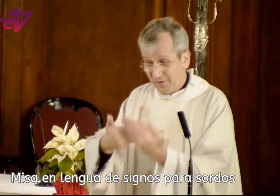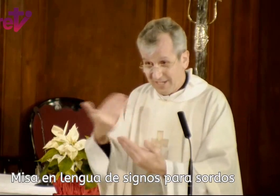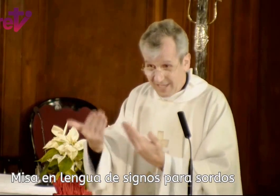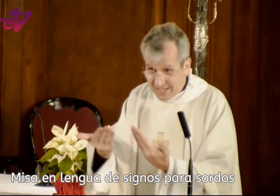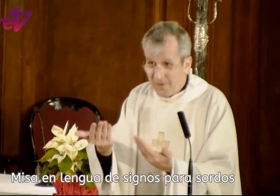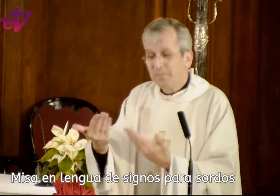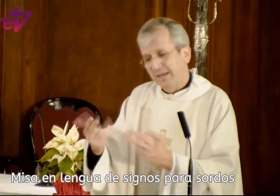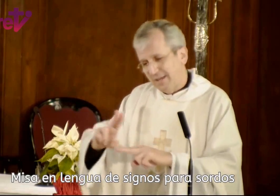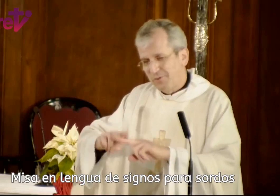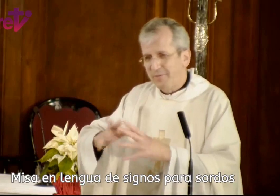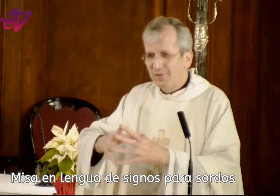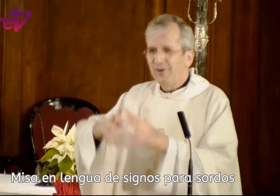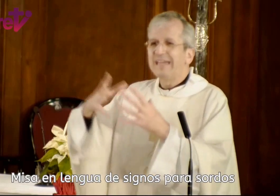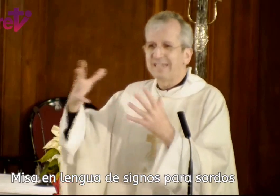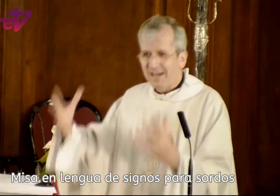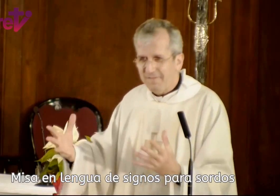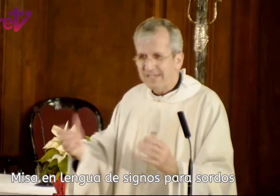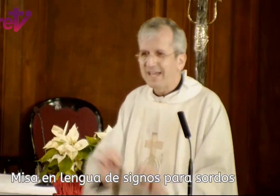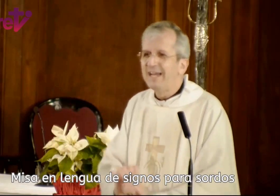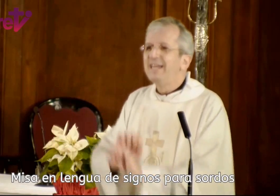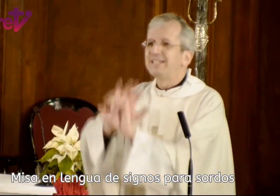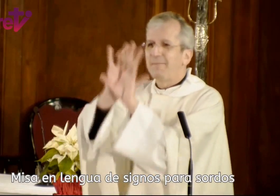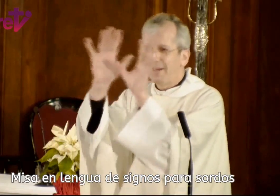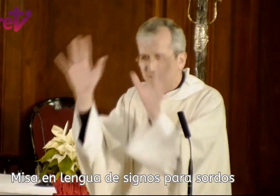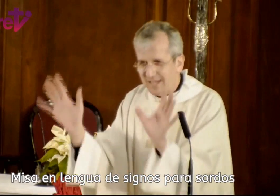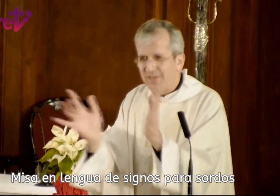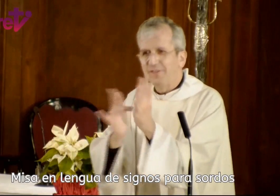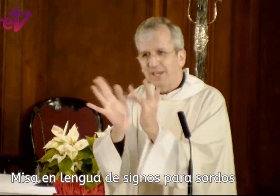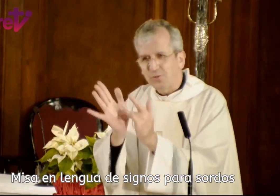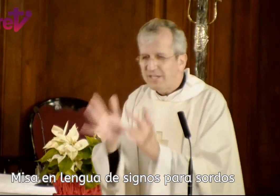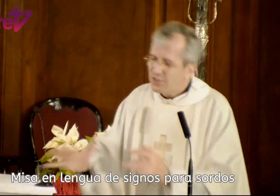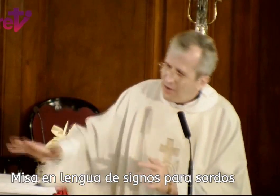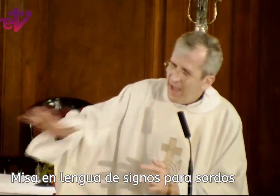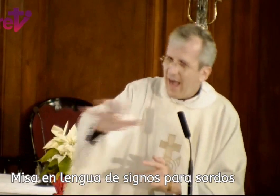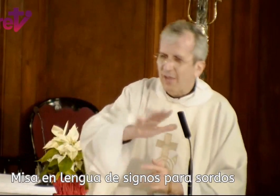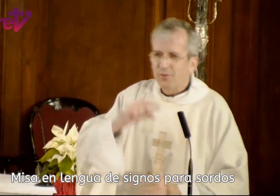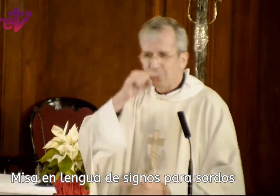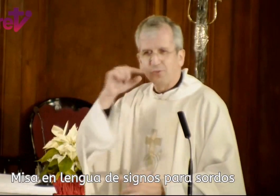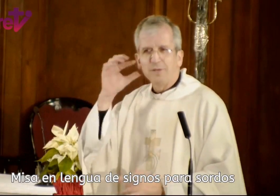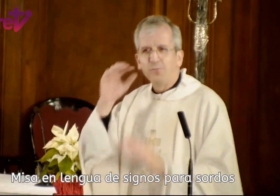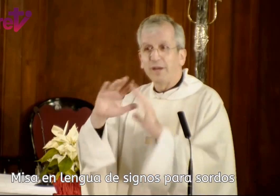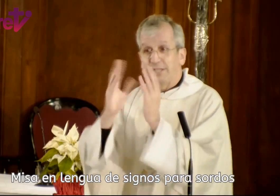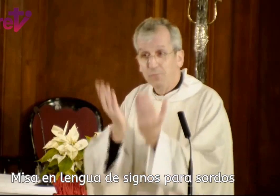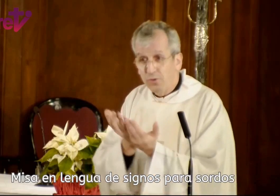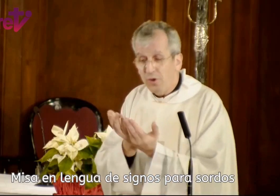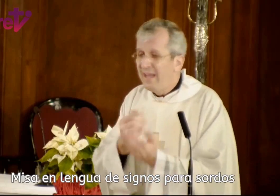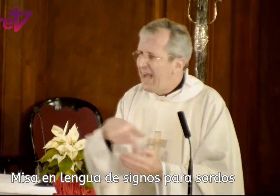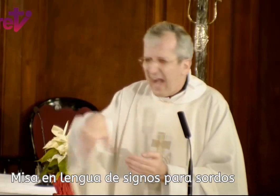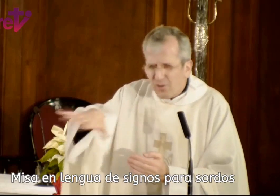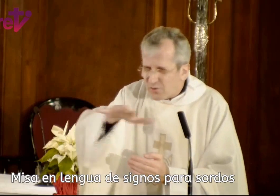con ese deseo estamos viviendo esa gran fiesta, esa manifestación de Jesucristo a todos los hombres y mujeres del mundo, a todos